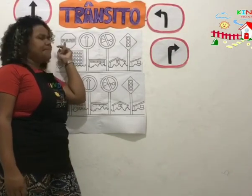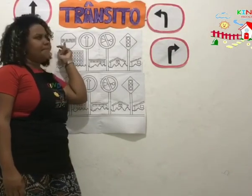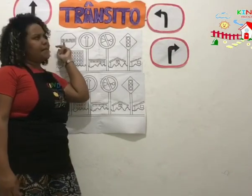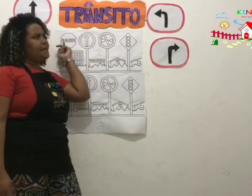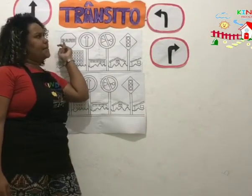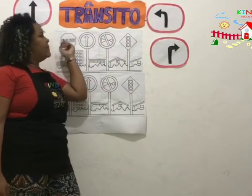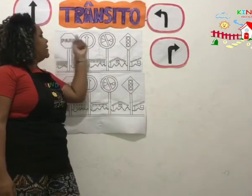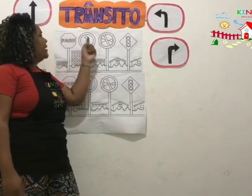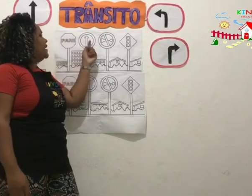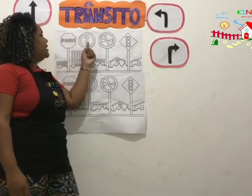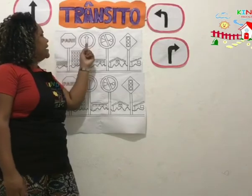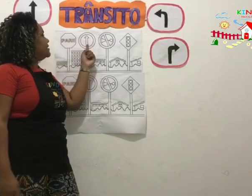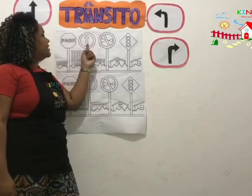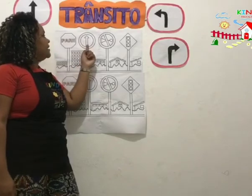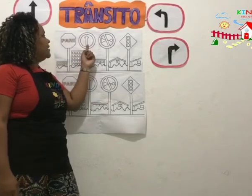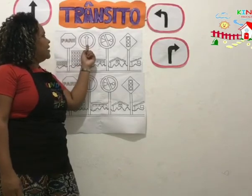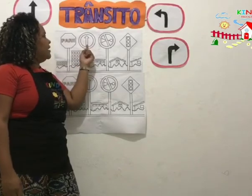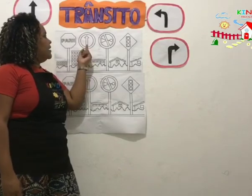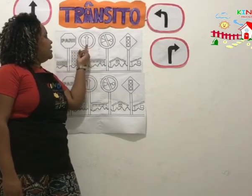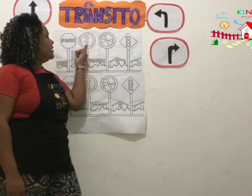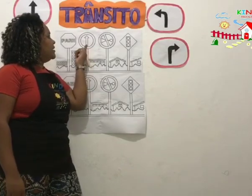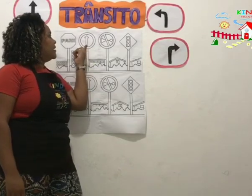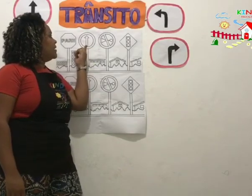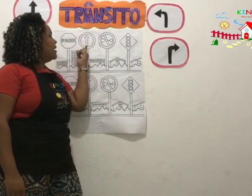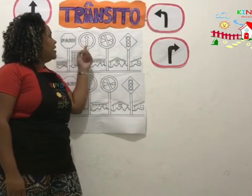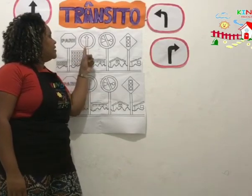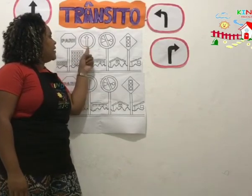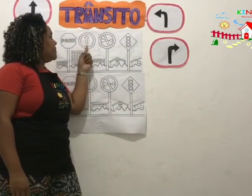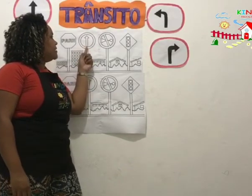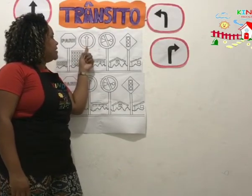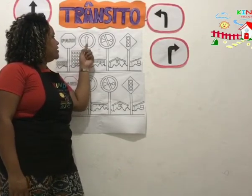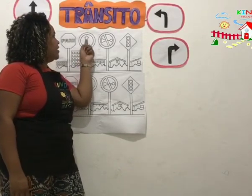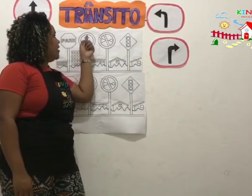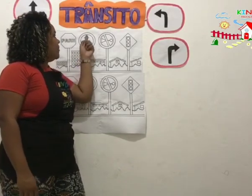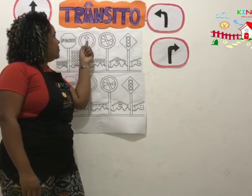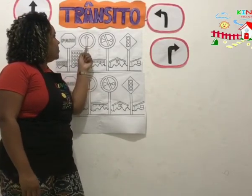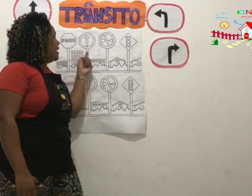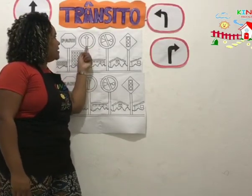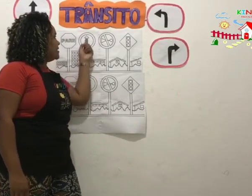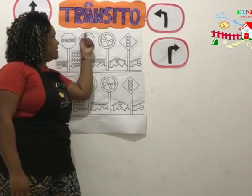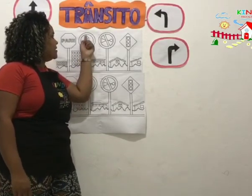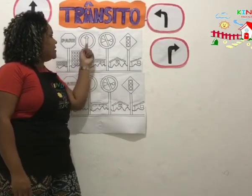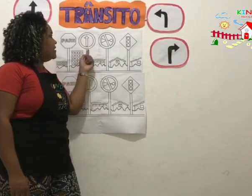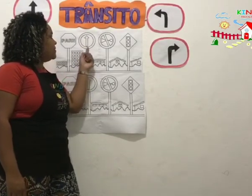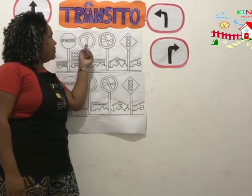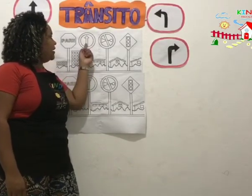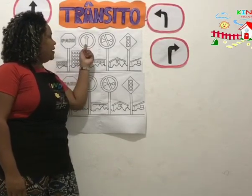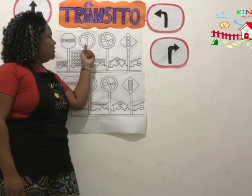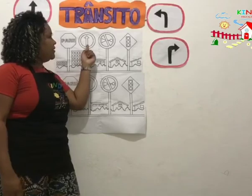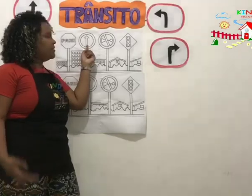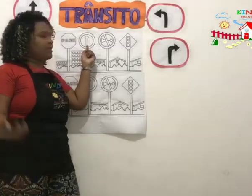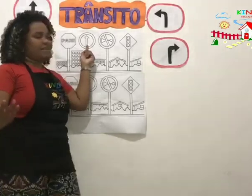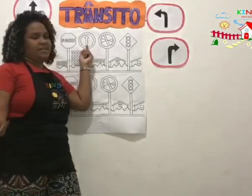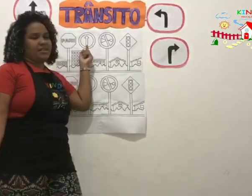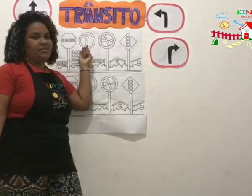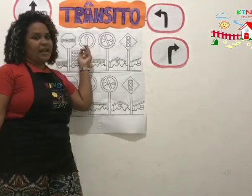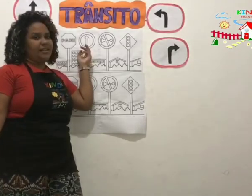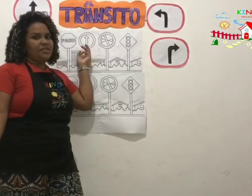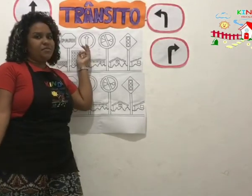Não. E essa daqui? Tem uma setinha, ó, para cima. Não está dizendo nada de